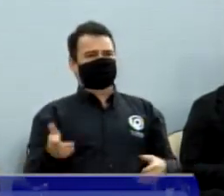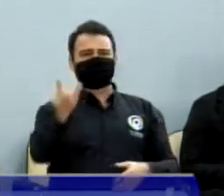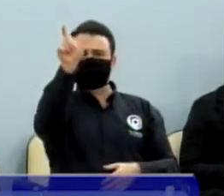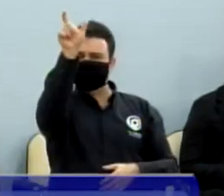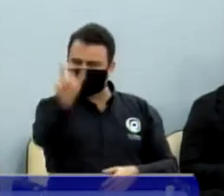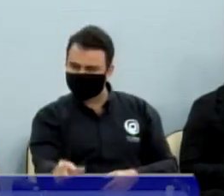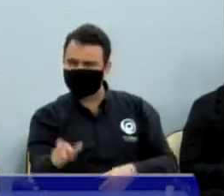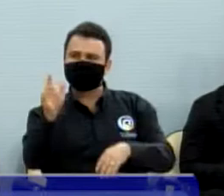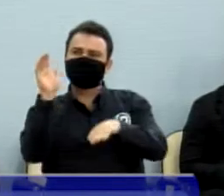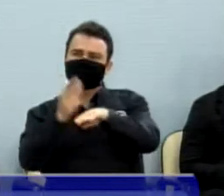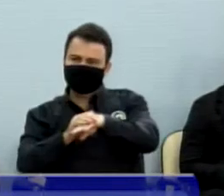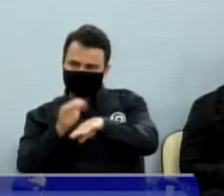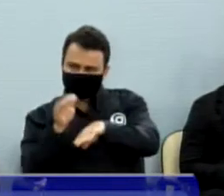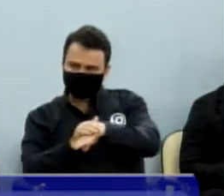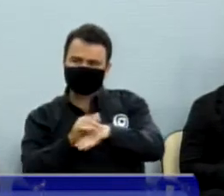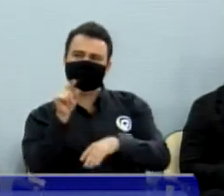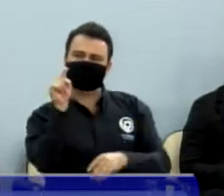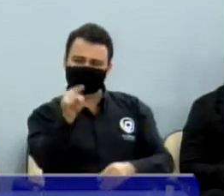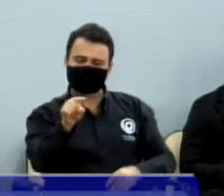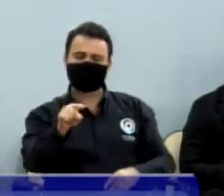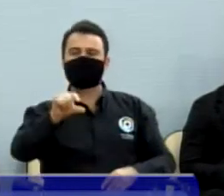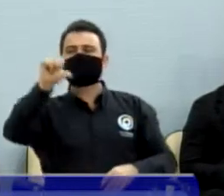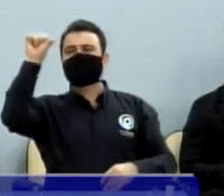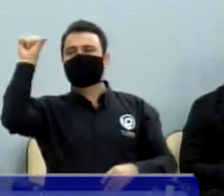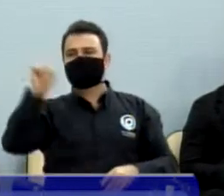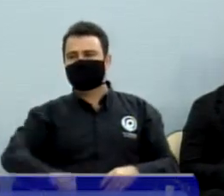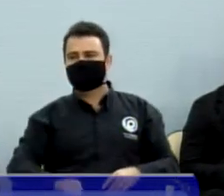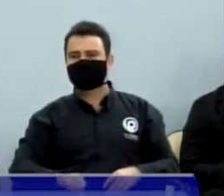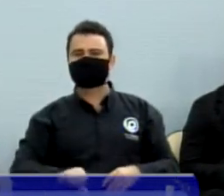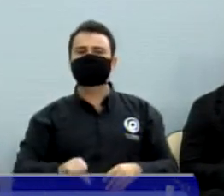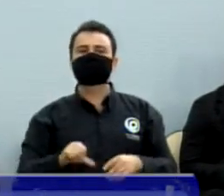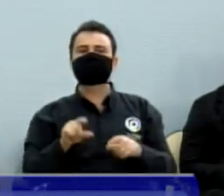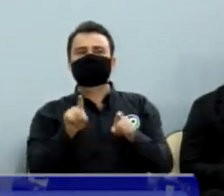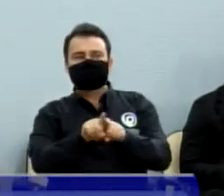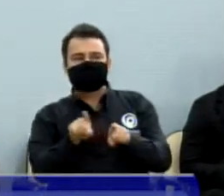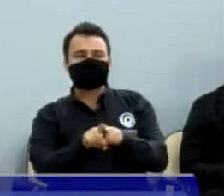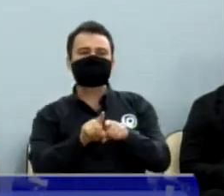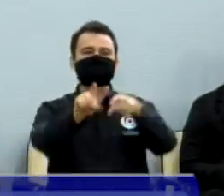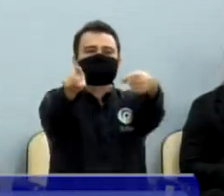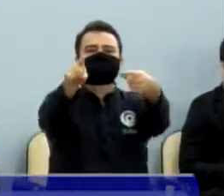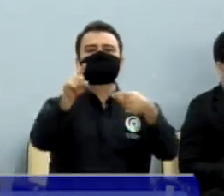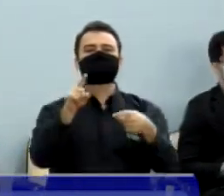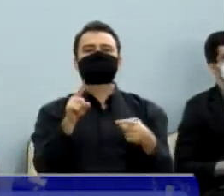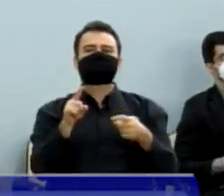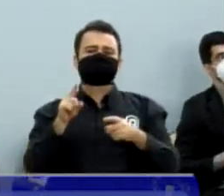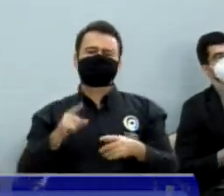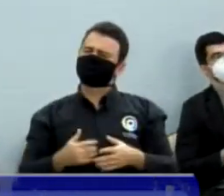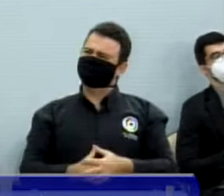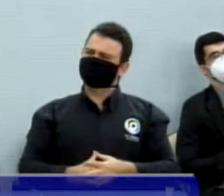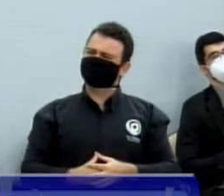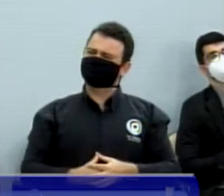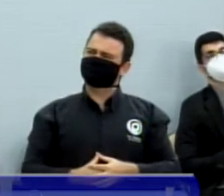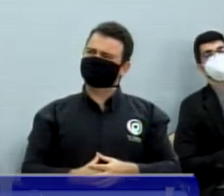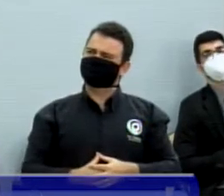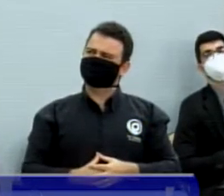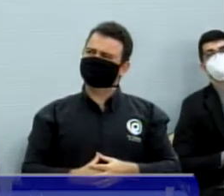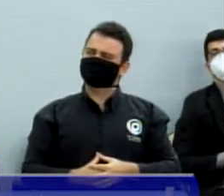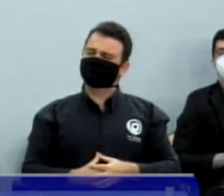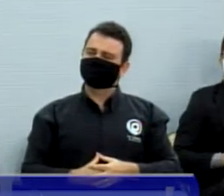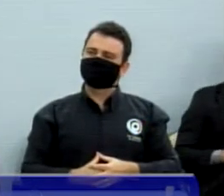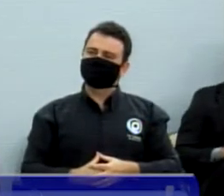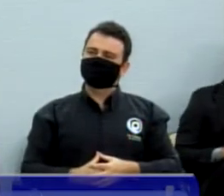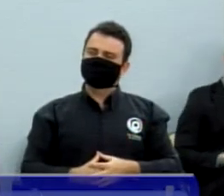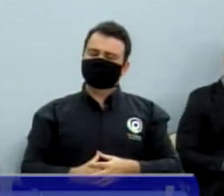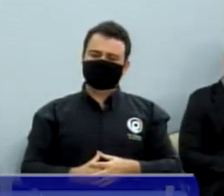verdadeiros ladrões. aos quais ele se refere. Falou de 17, pois a foto de 16,